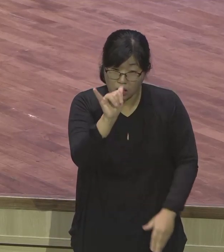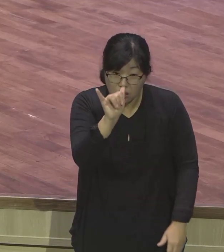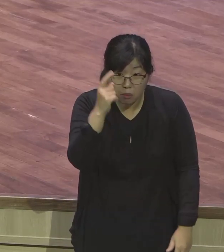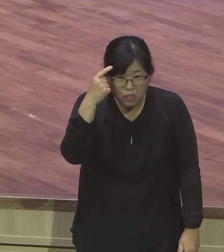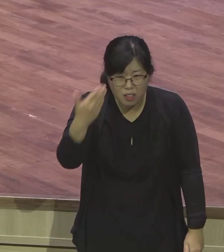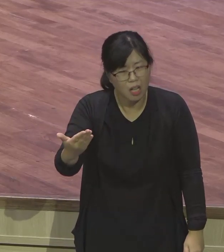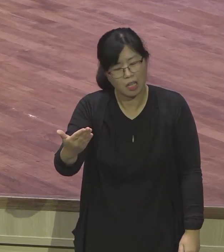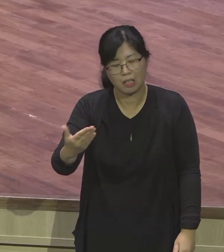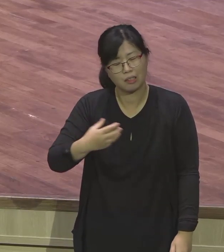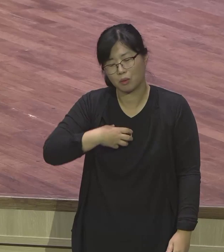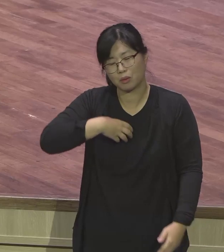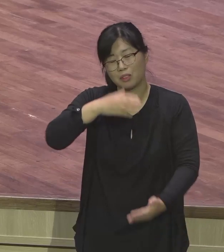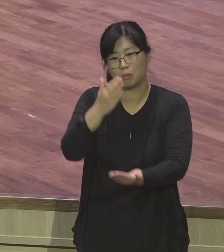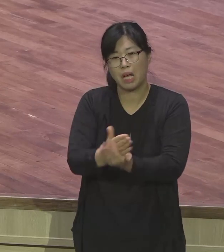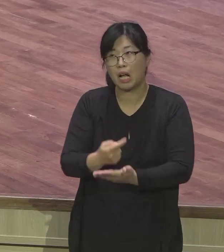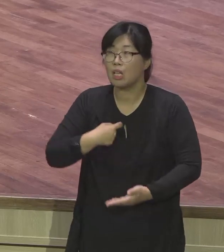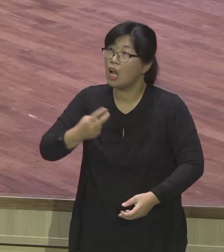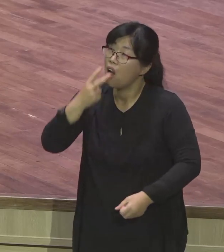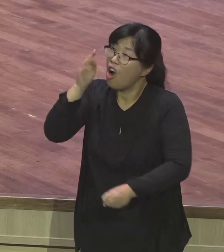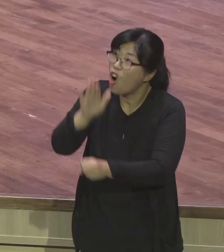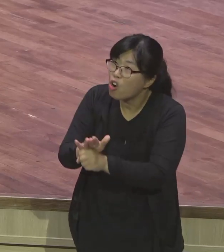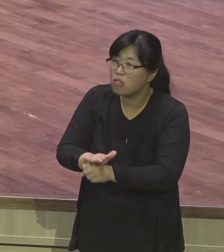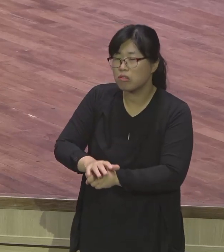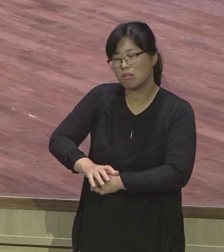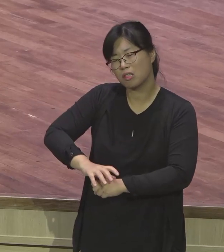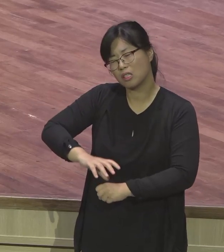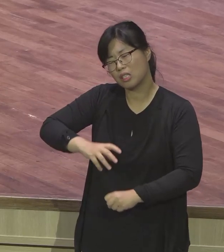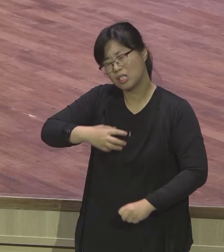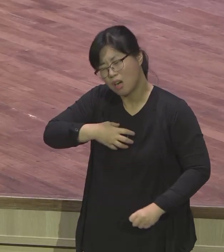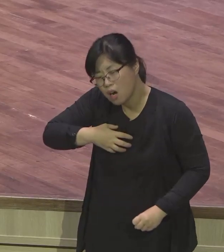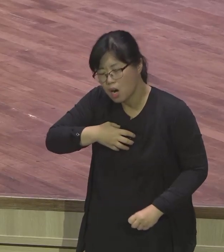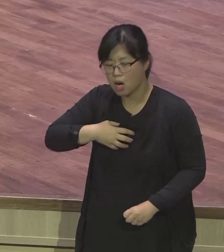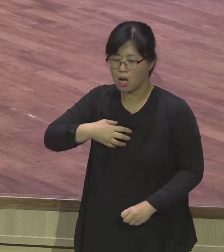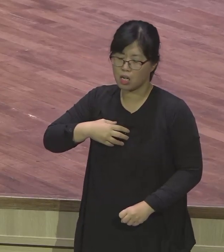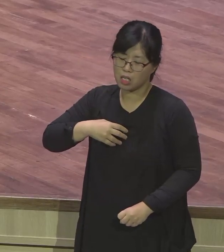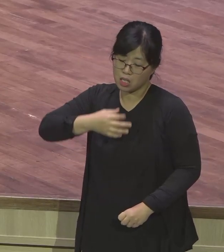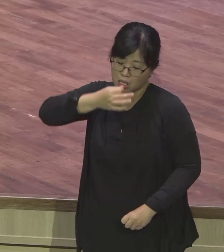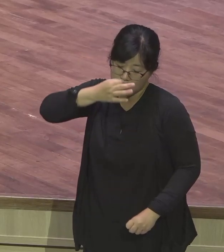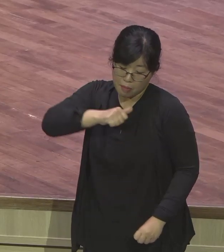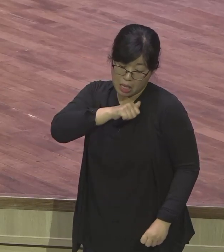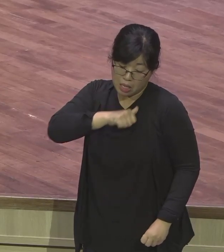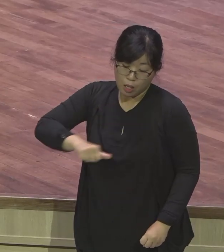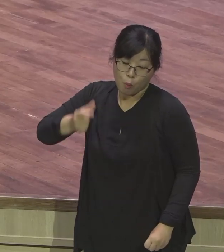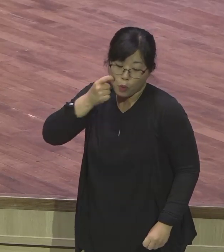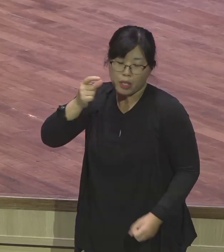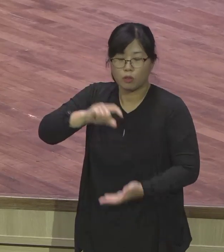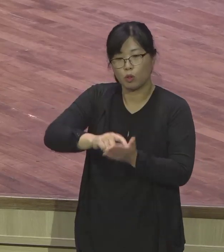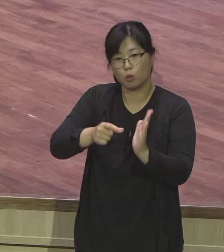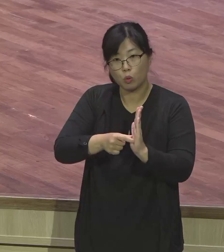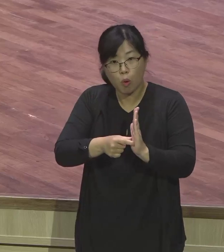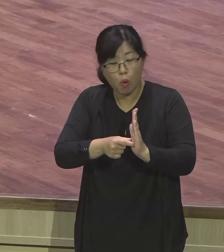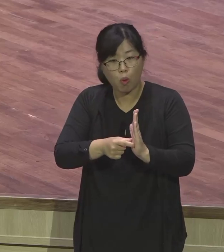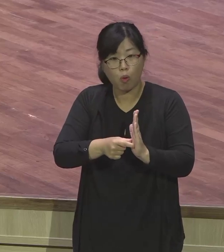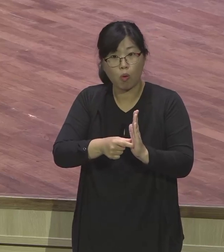고통스러우고 억울하고 견디기 힘들 정도로 그거 다 하나님 시간 변절 믿으시기 바랍니다.